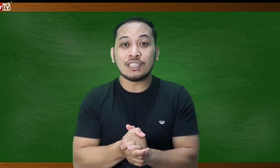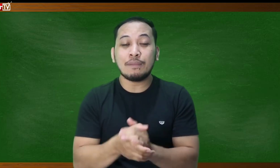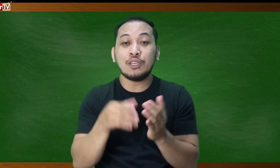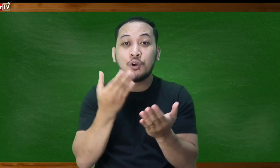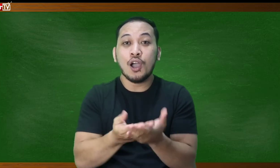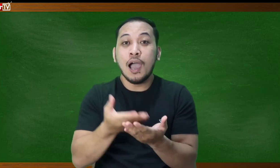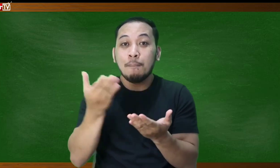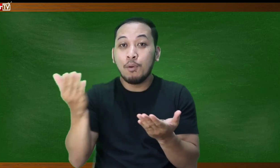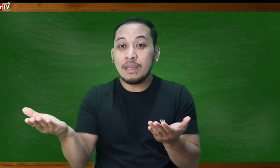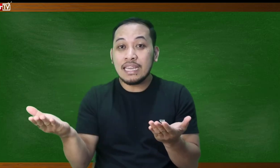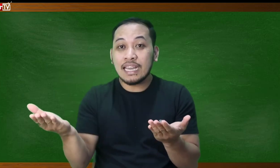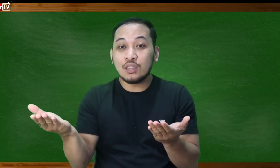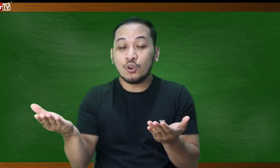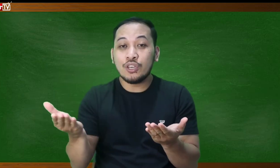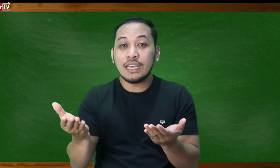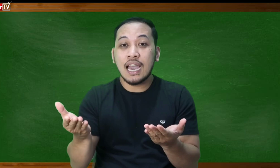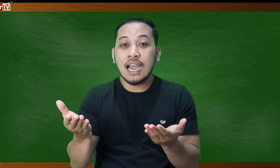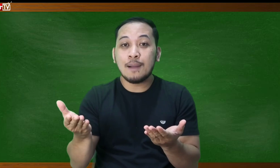sabihin nyo bumili ka doon ng